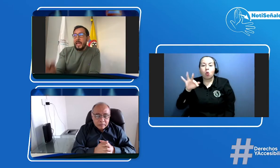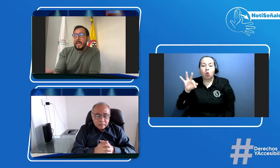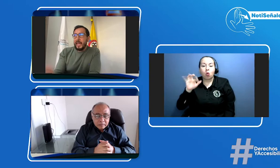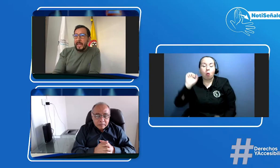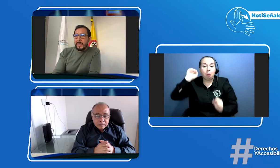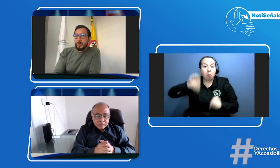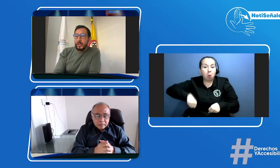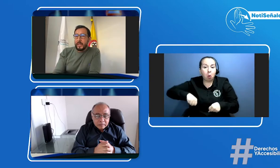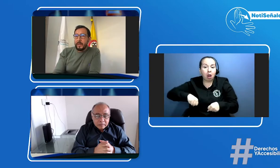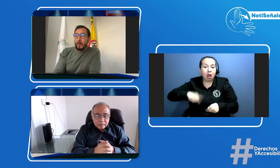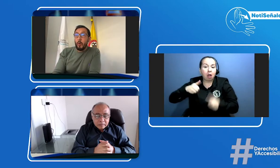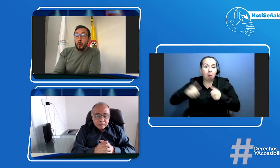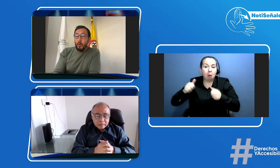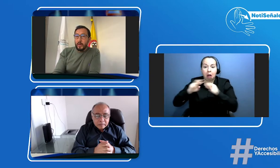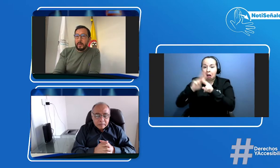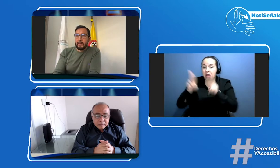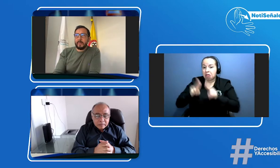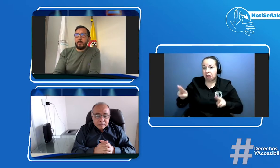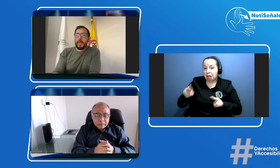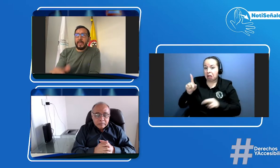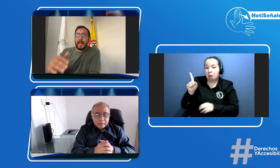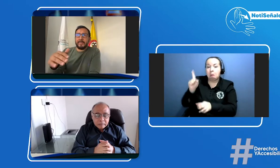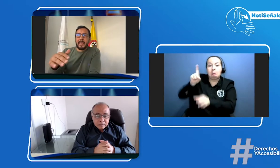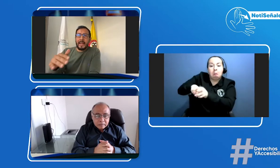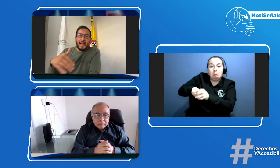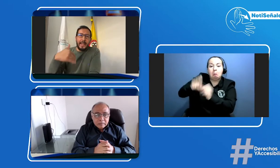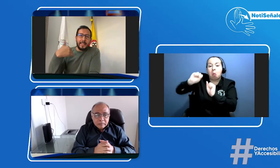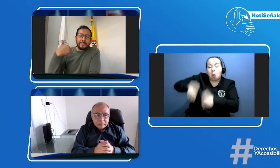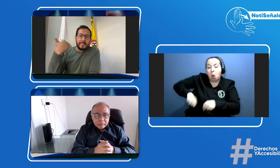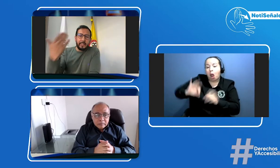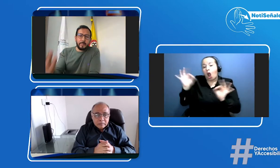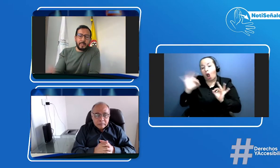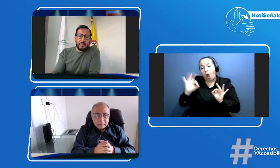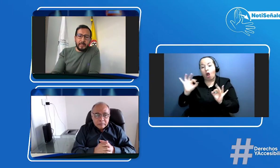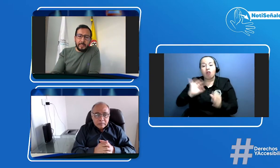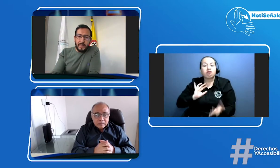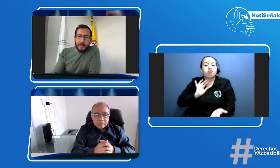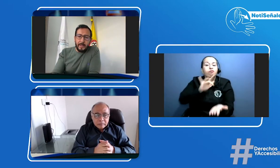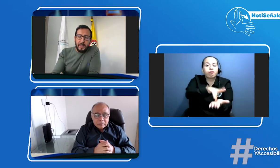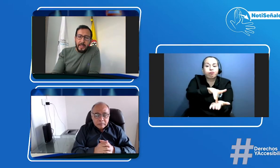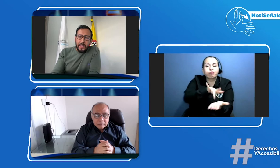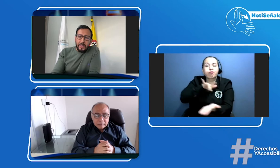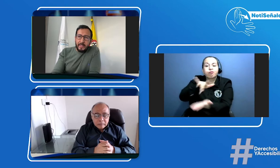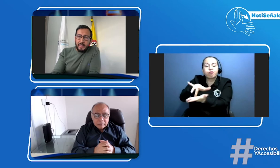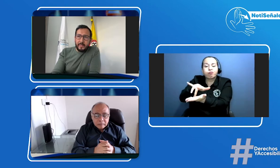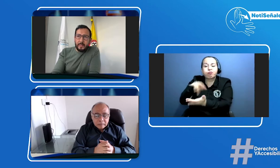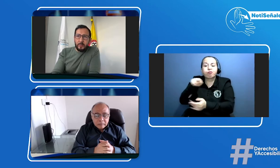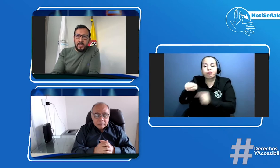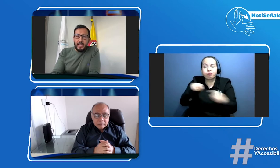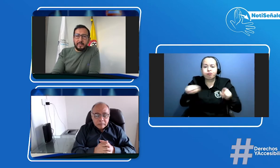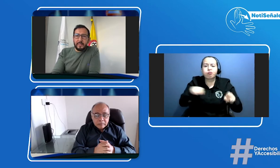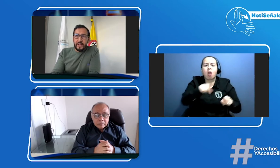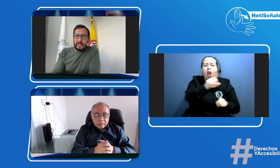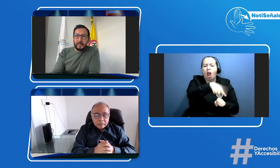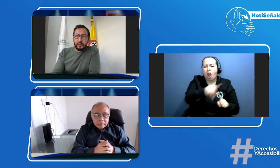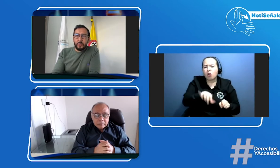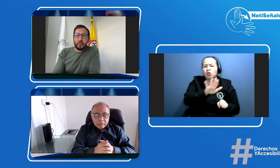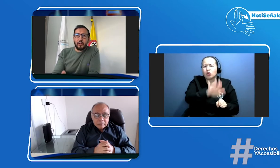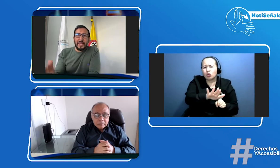electrónica o se puede acercar a las respectivas entidades territoriales de tránsito donde ahí